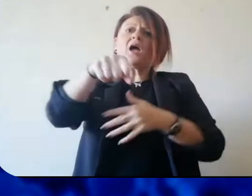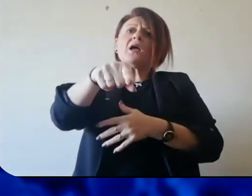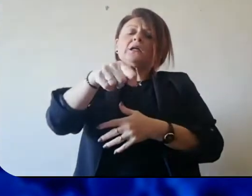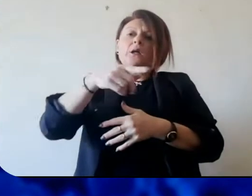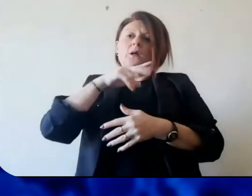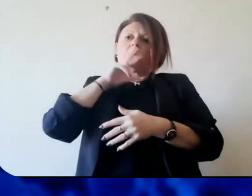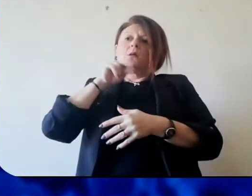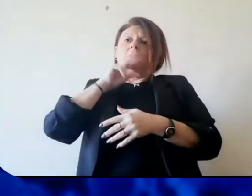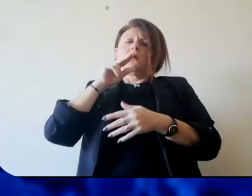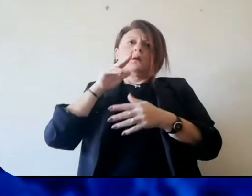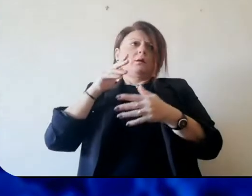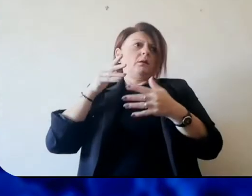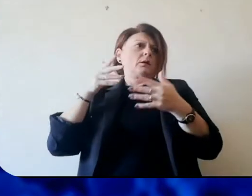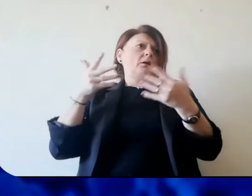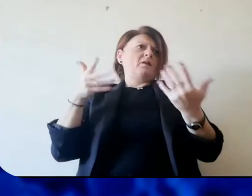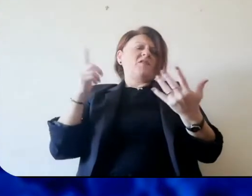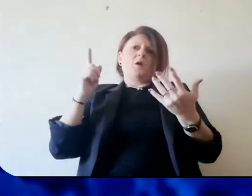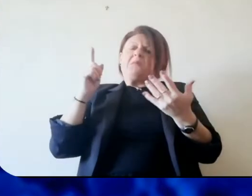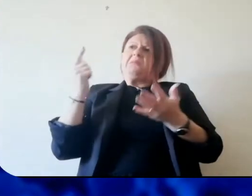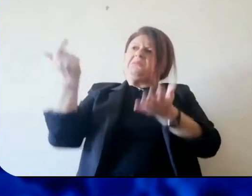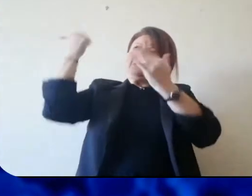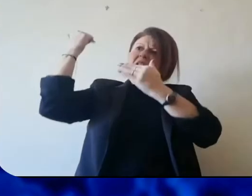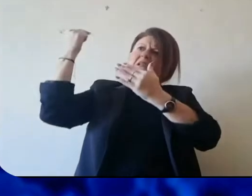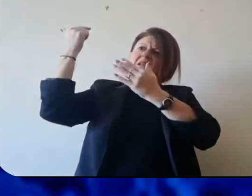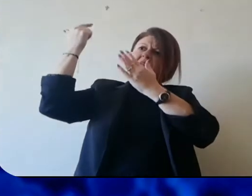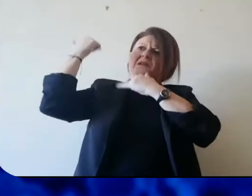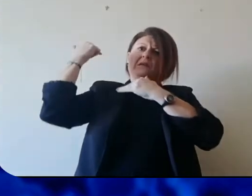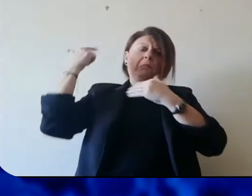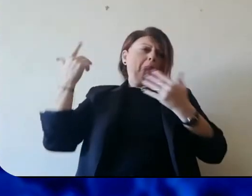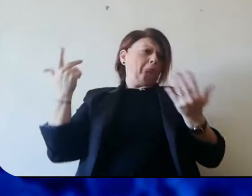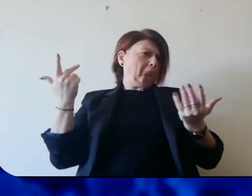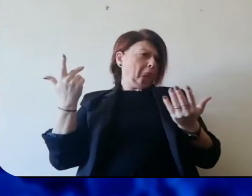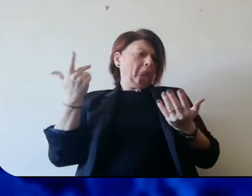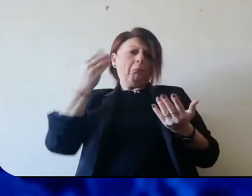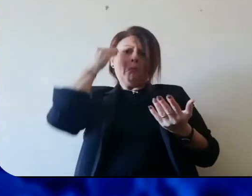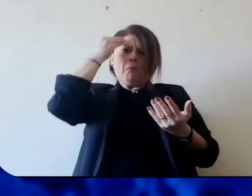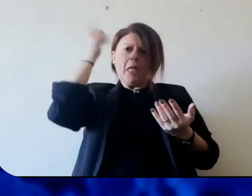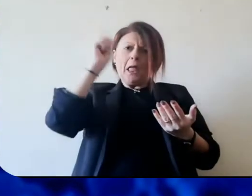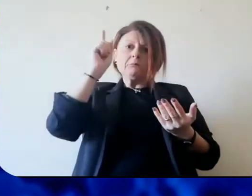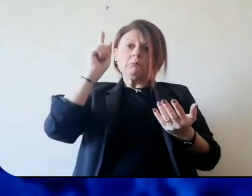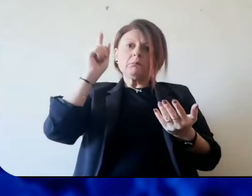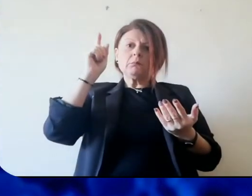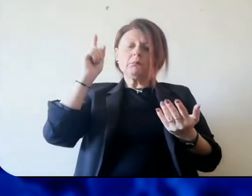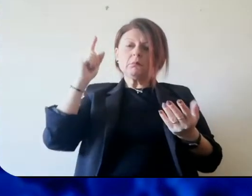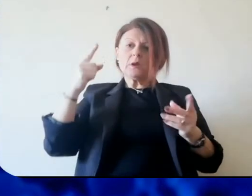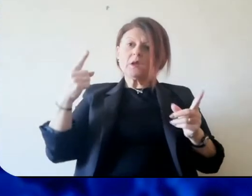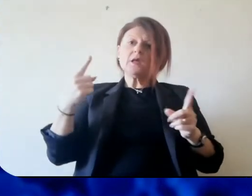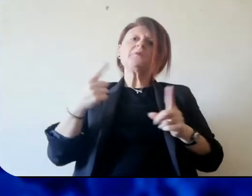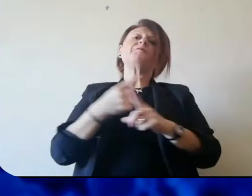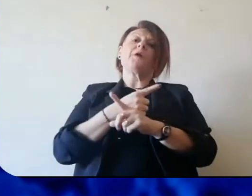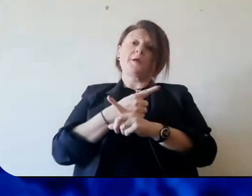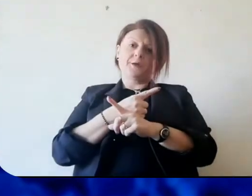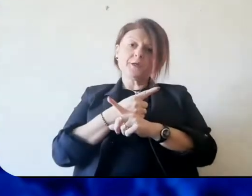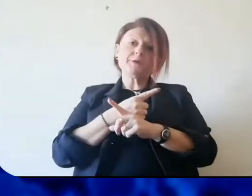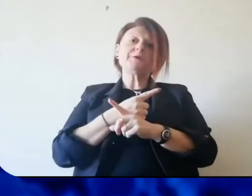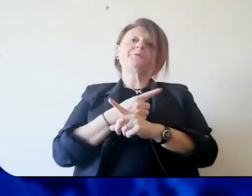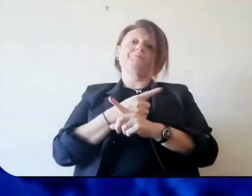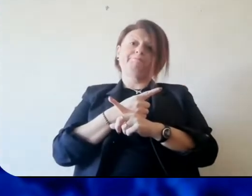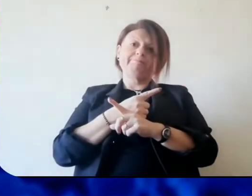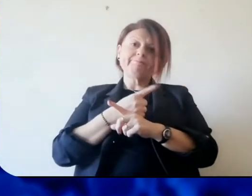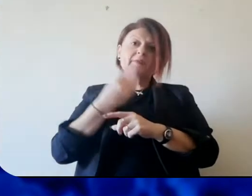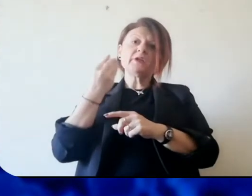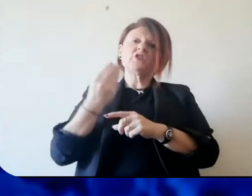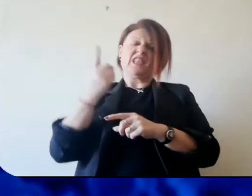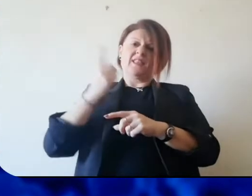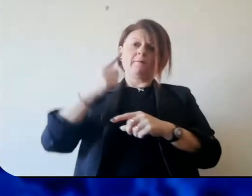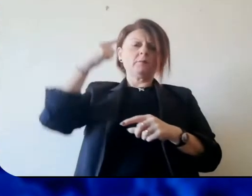spaventoso, qualcosa che solo a parlarne qualche settimana fa sarebbe sembrato totalmente incredibile. Invece ci siamo dentro.